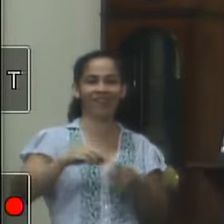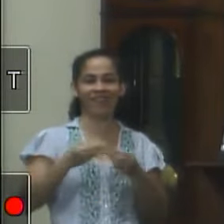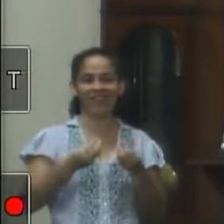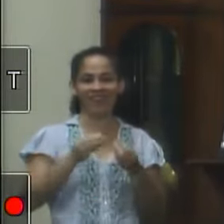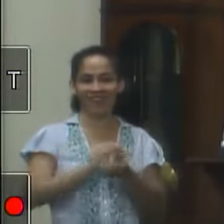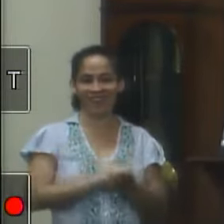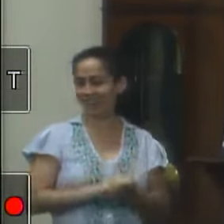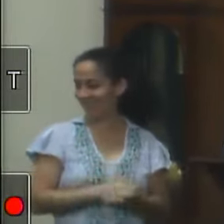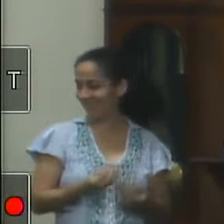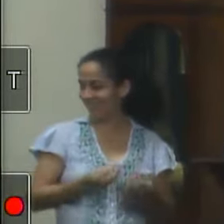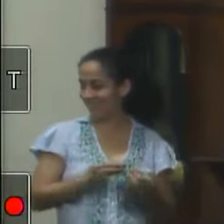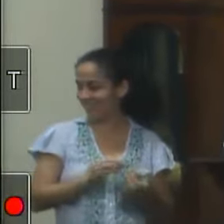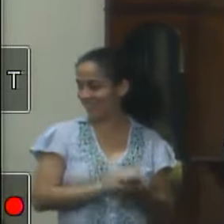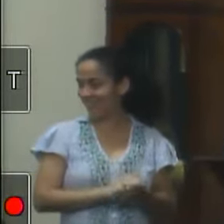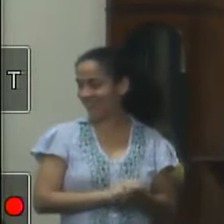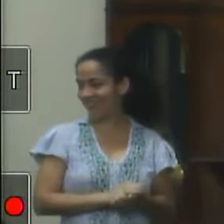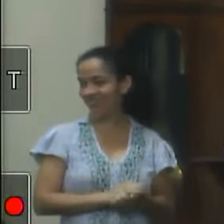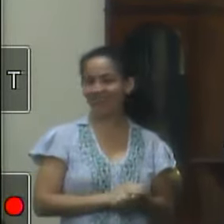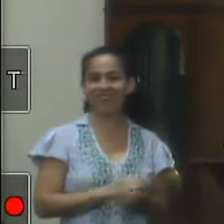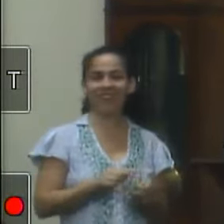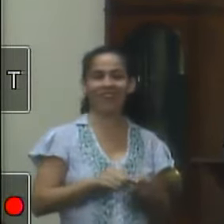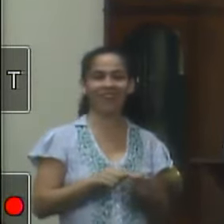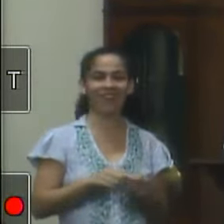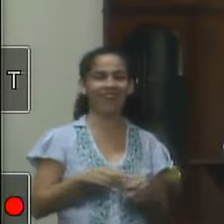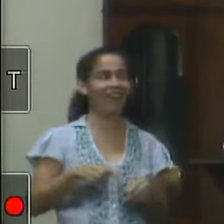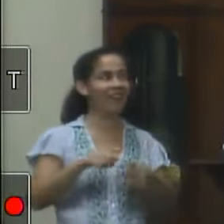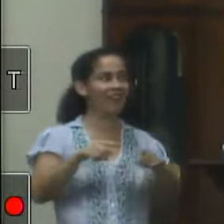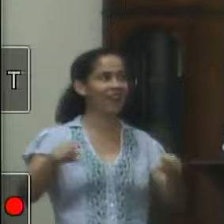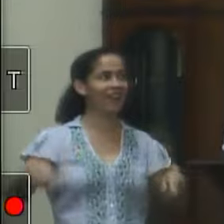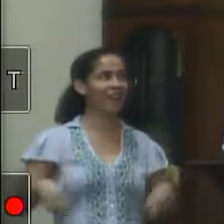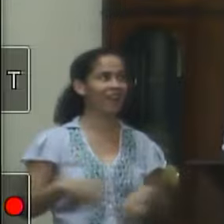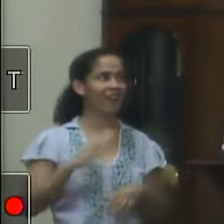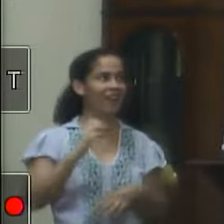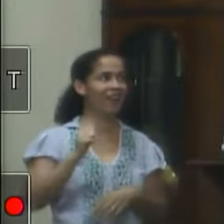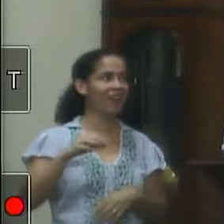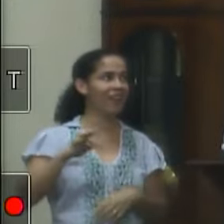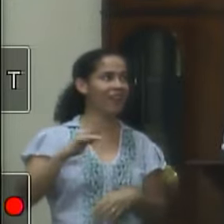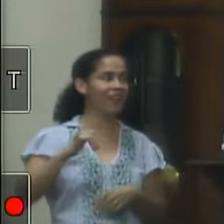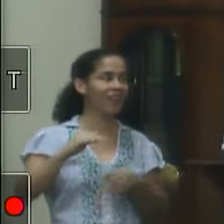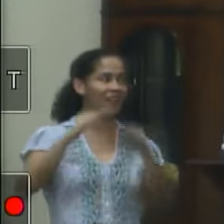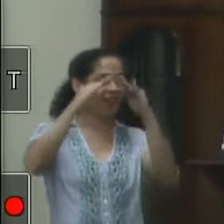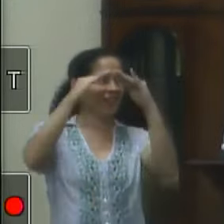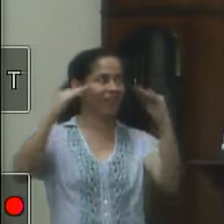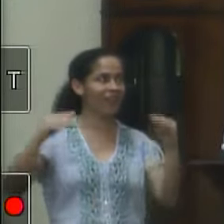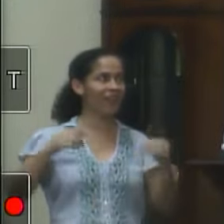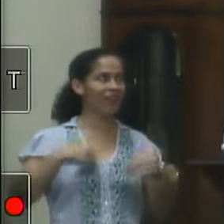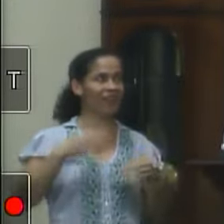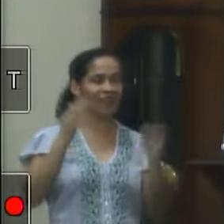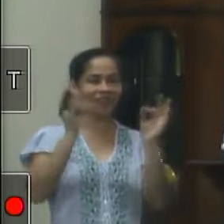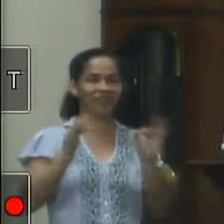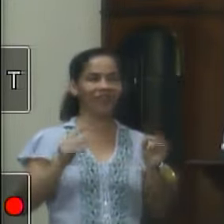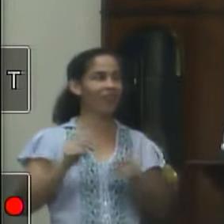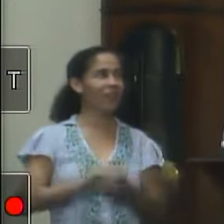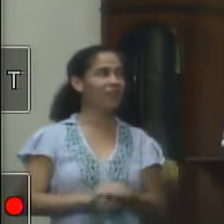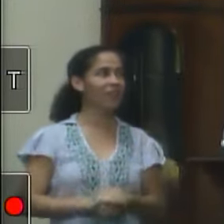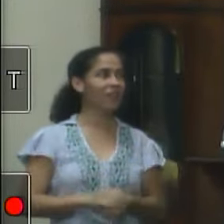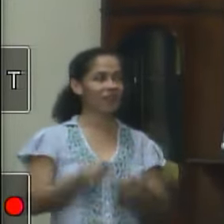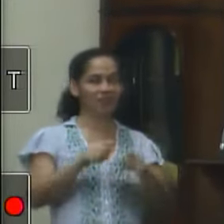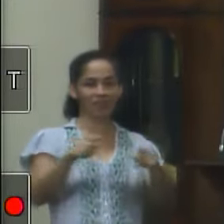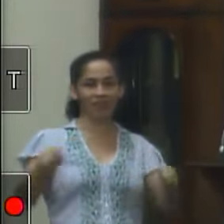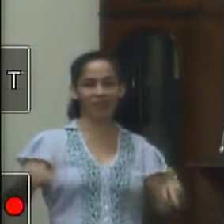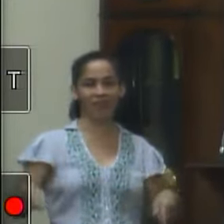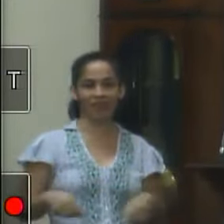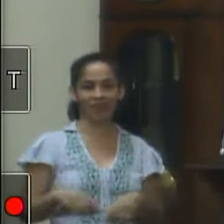que enquanto não dermos uma ação positiva para a quadra do canteiro a população não vai ficar satisfeita com a gente não e a quadra do parque